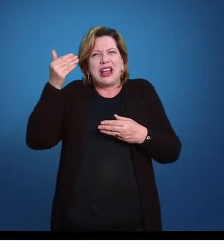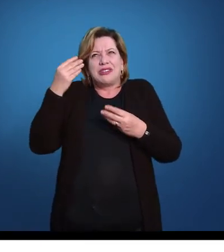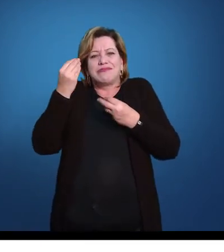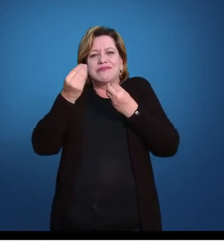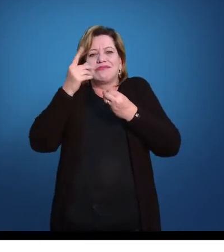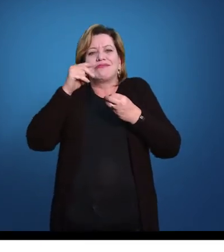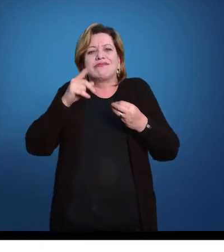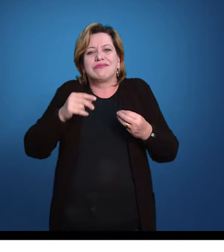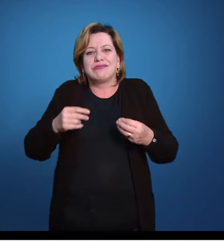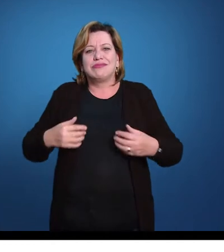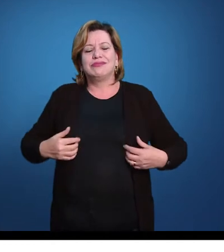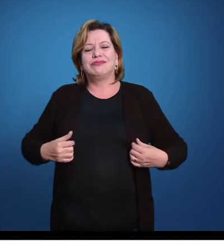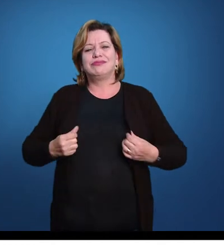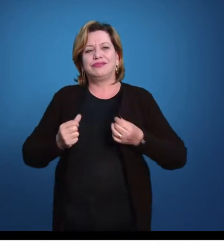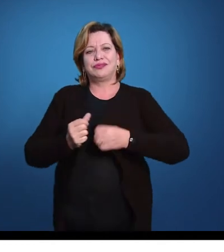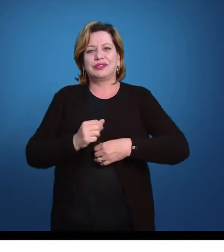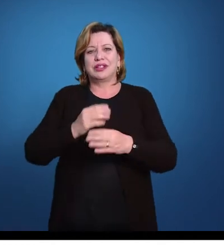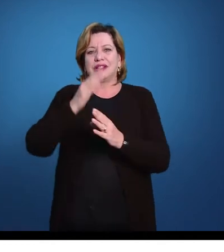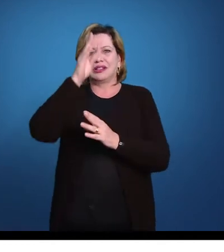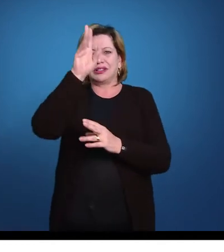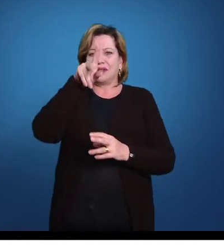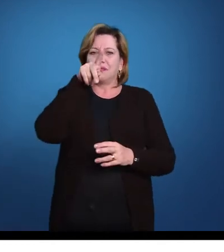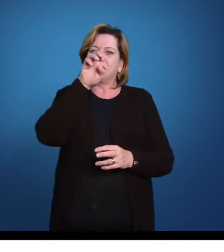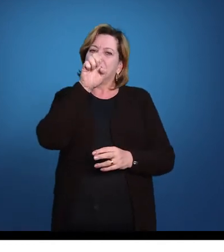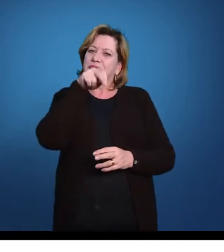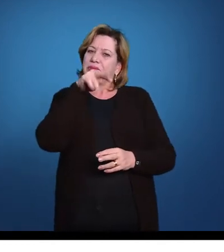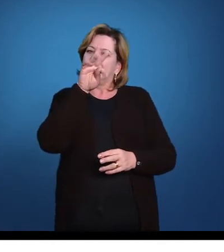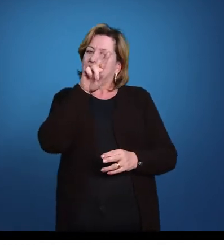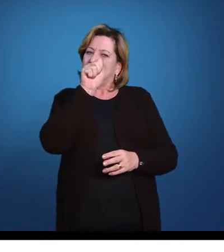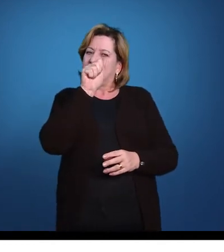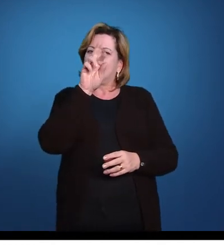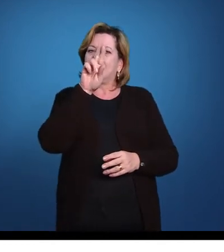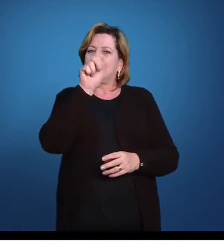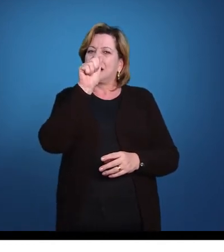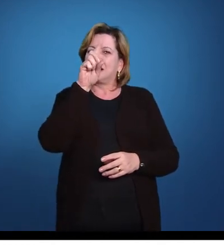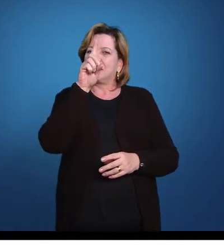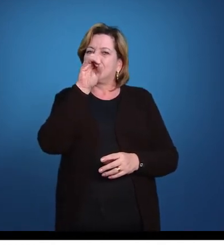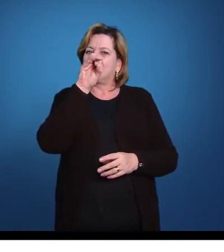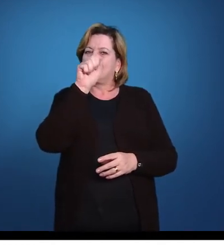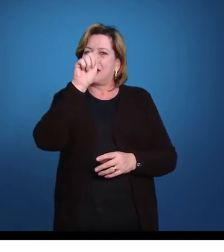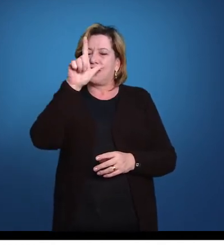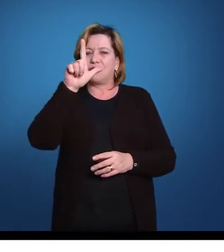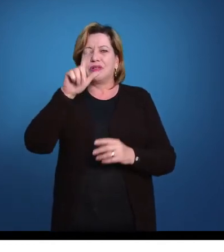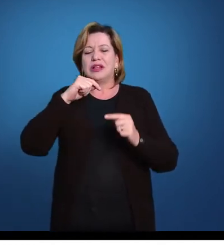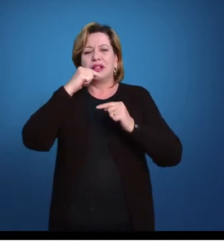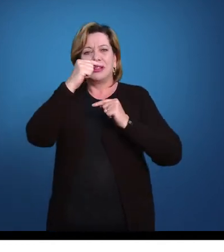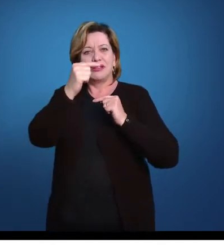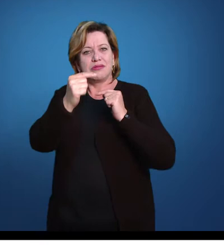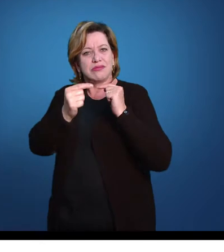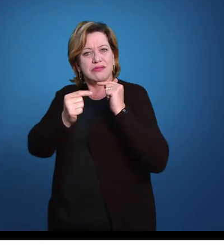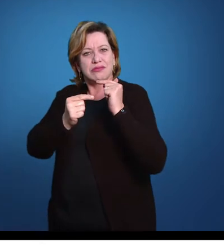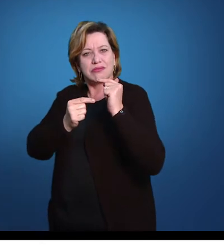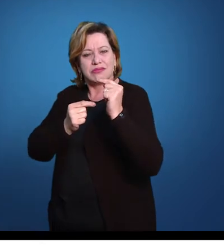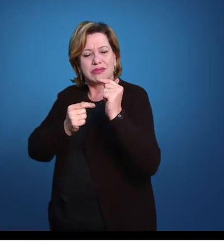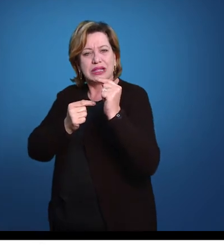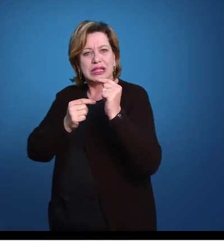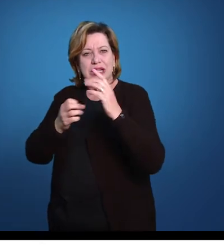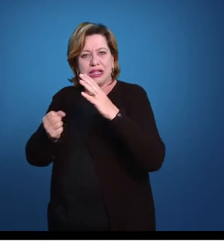com simetria pentarradial. Um próximo passo evolutivo seria que esse animal saísse do tubo, então